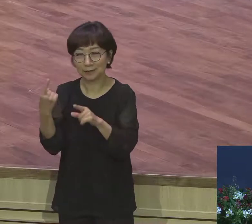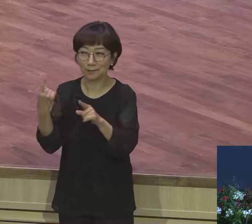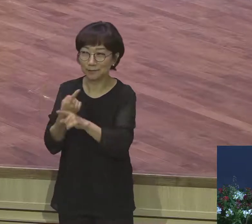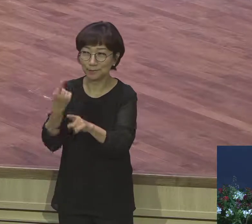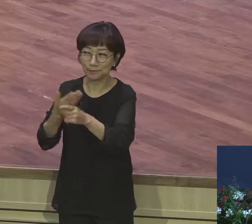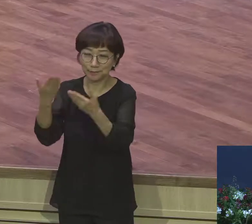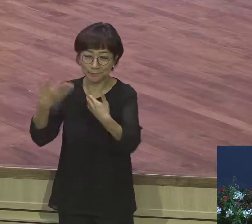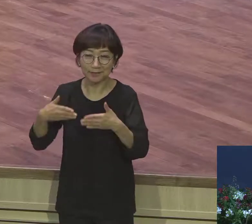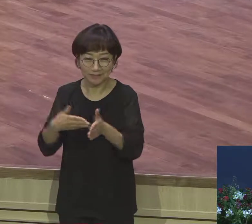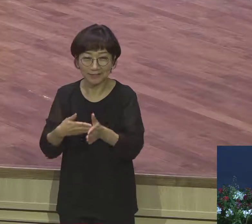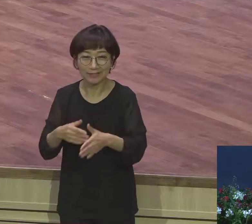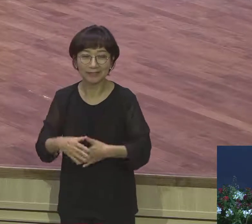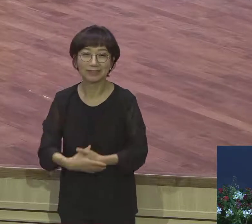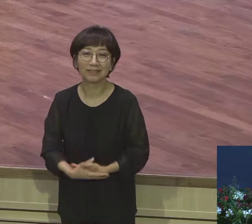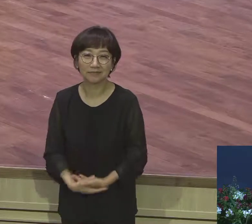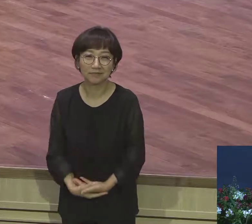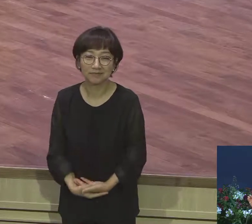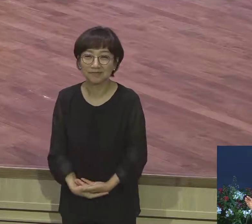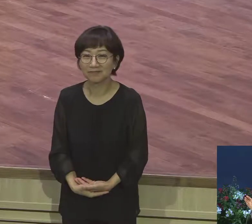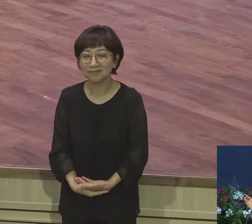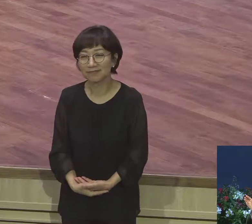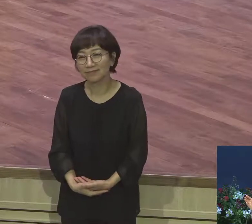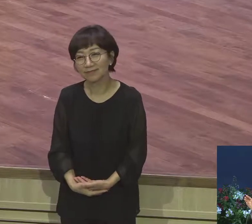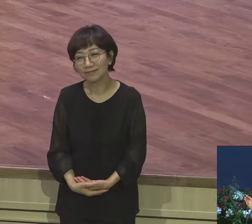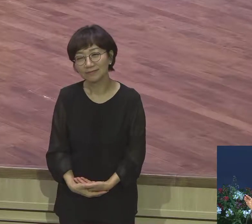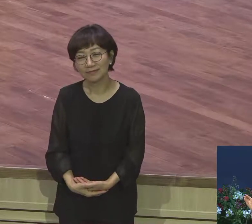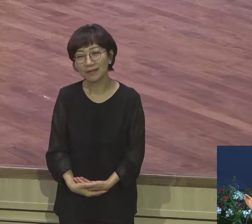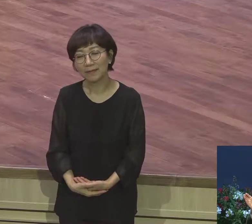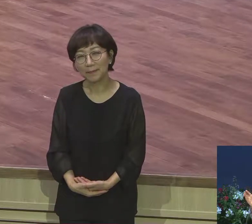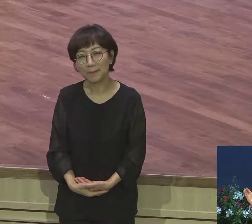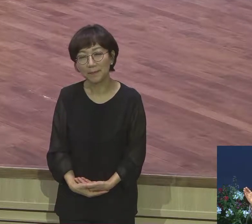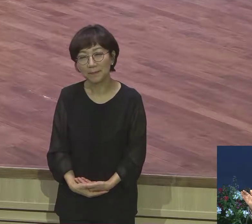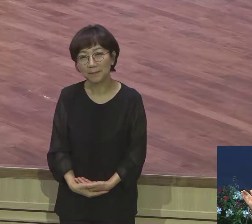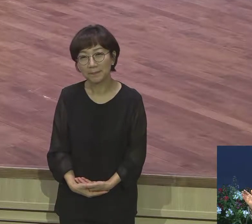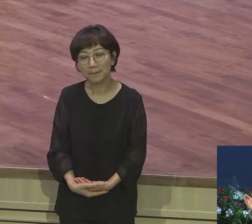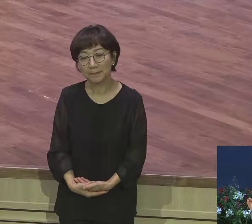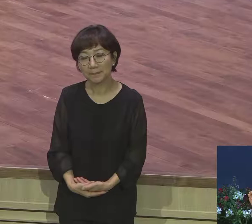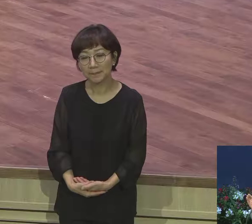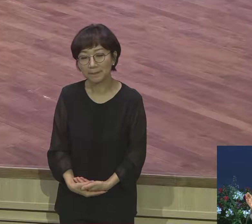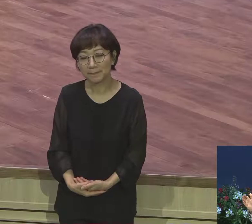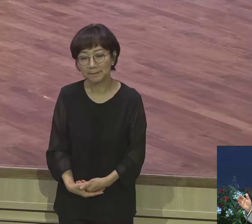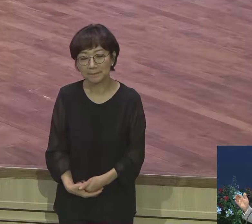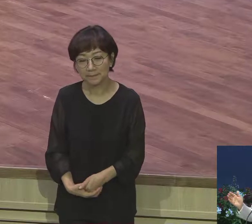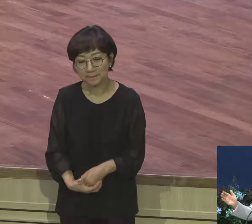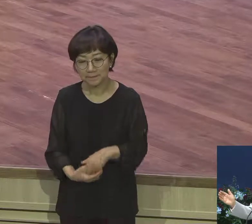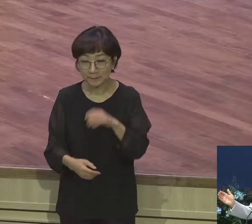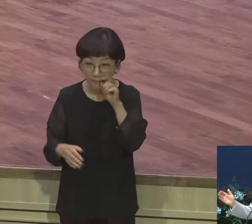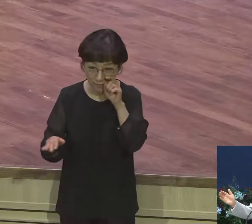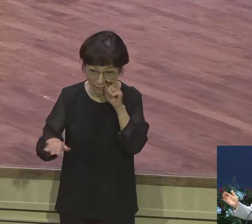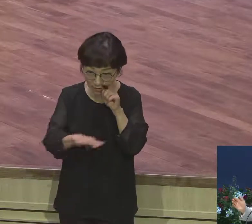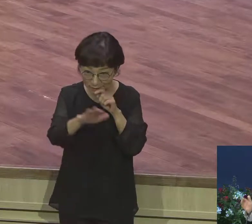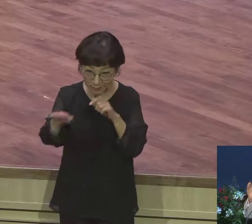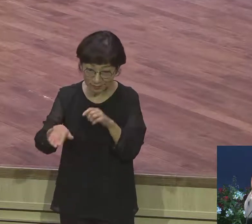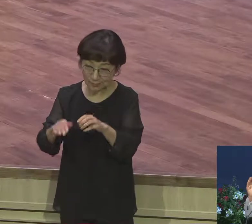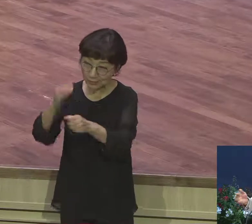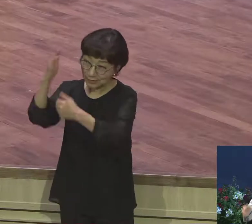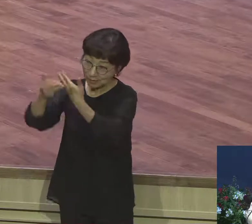여러분이요 이 사역을 해야 되는 길이 딱 정해져 있으면 하나님이 인도하시길 믿으시기 바랍니다 그래서 직분이